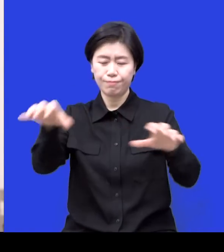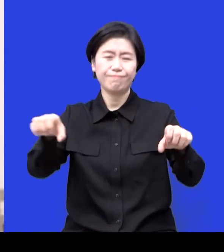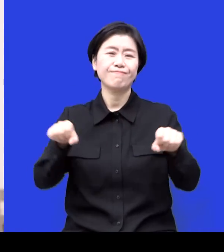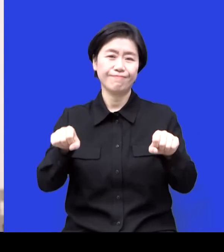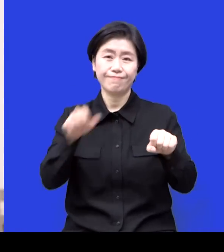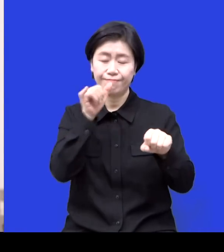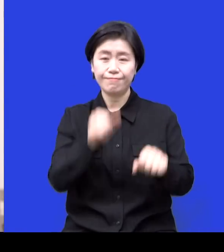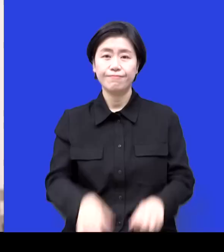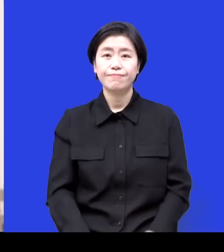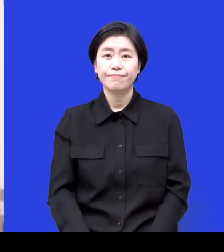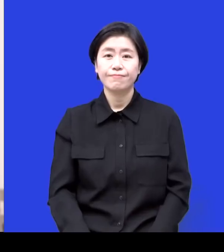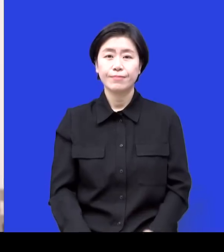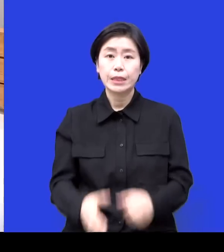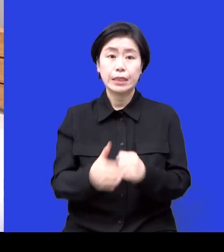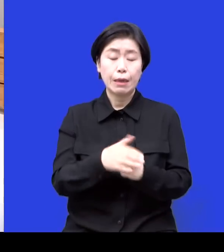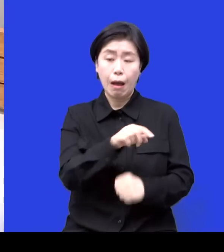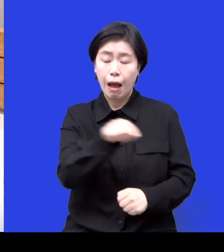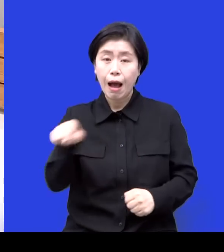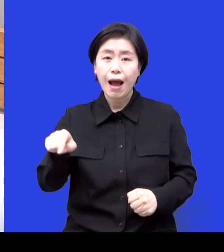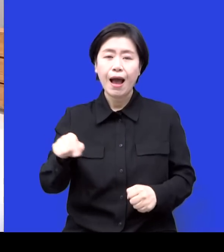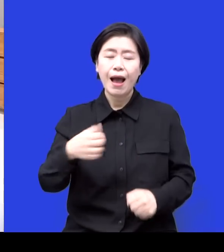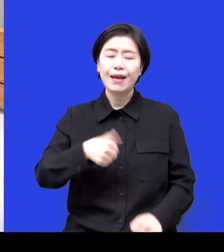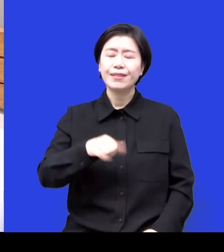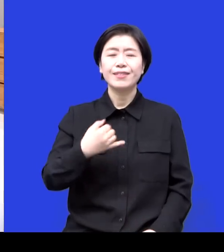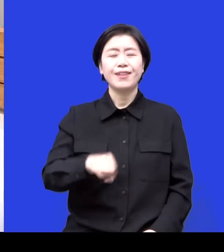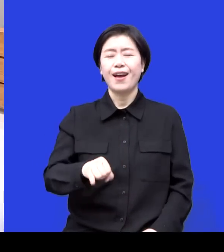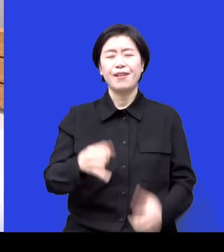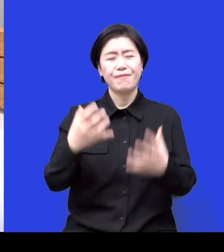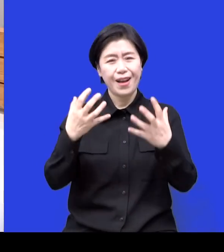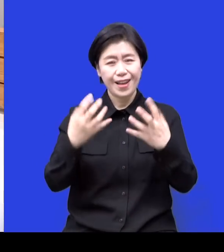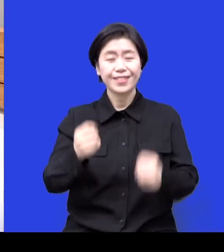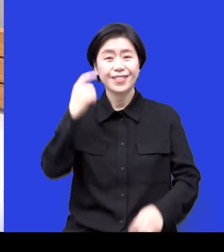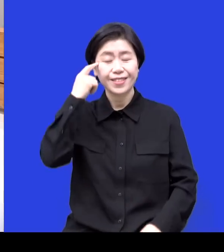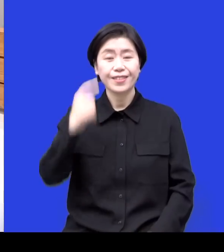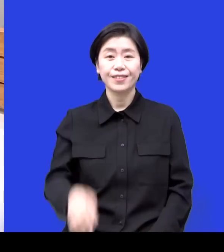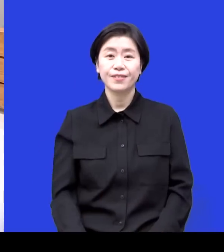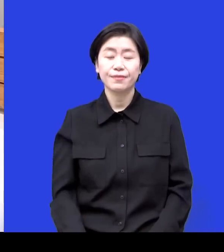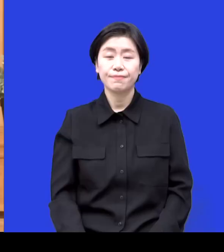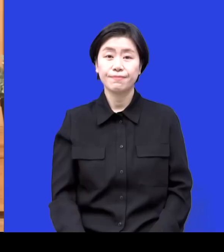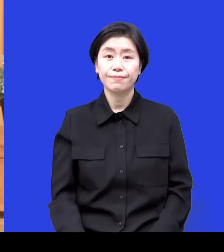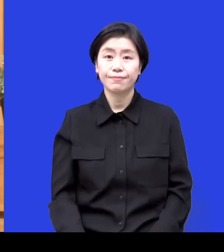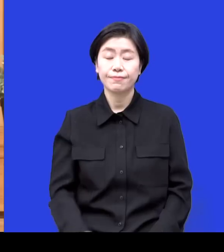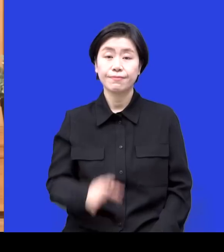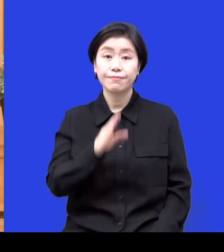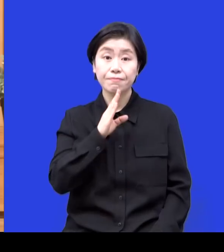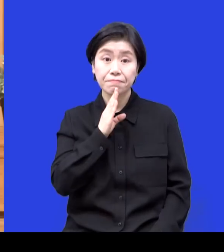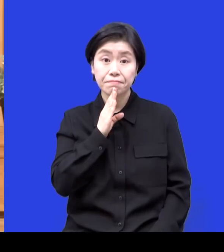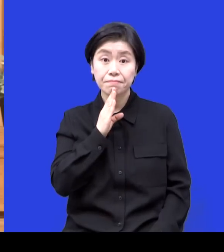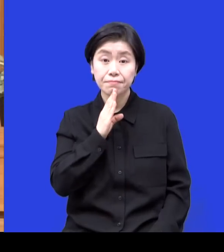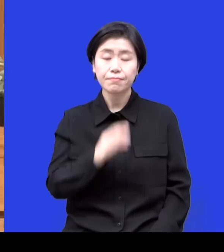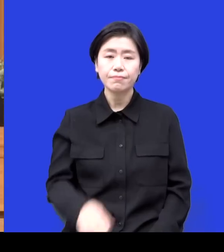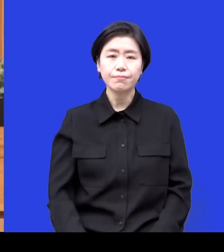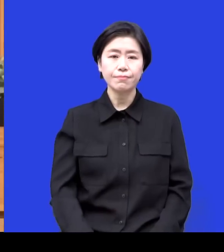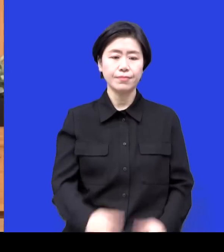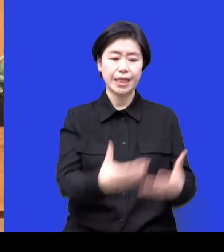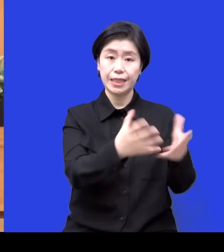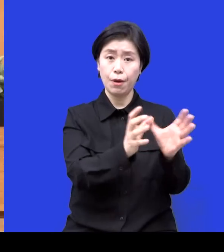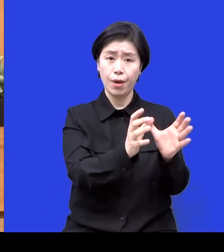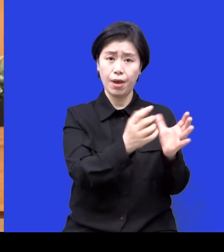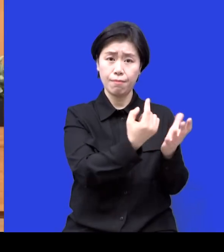그래서 아들, 딸들이 많아요 많이 보내주셨어요 근데 어떻게 직접 체험하신 보호 종료가 돼서 외롭게 사회에 독립을 해야 하는